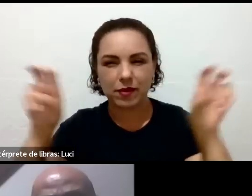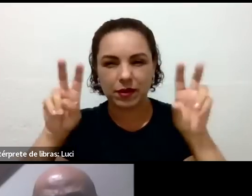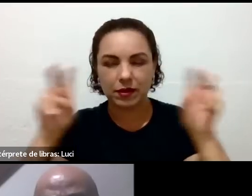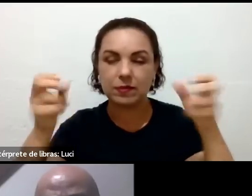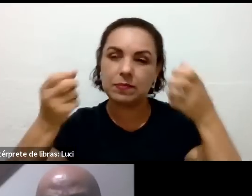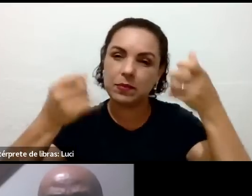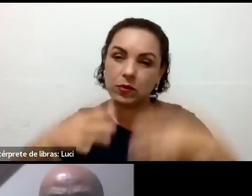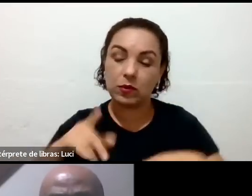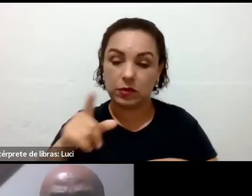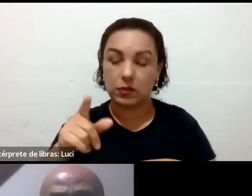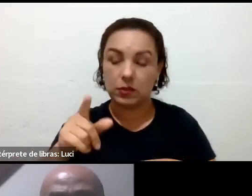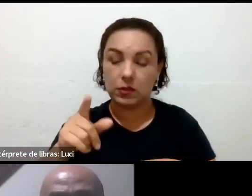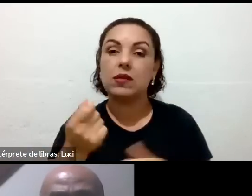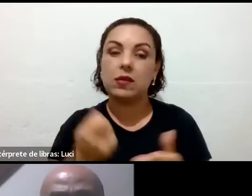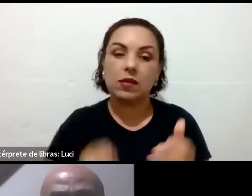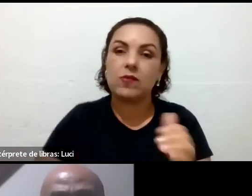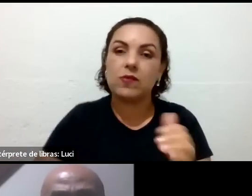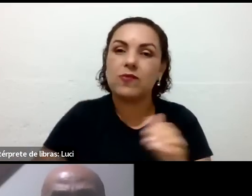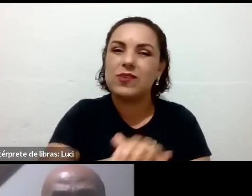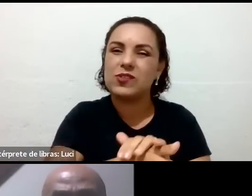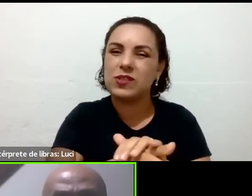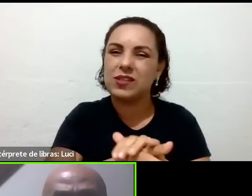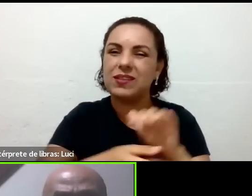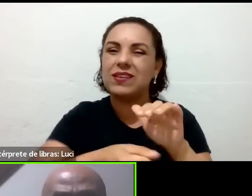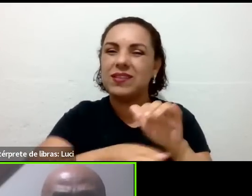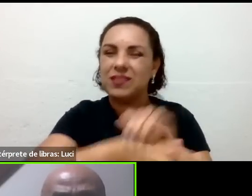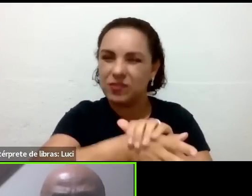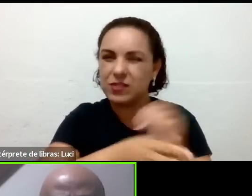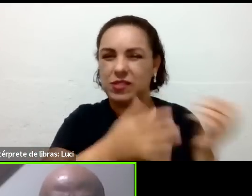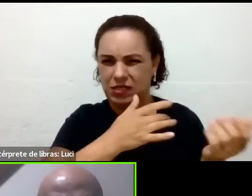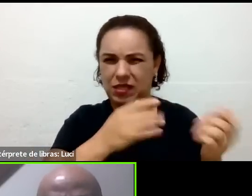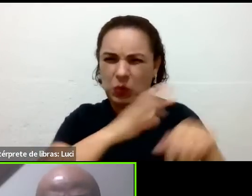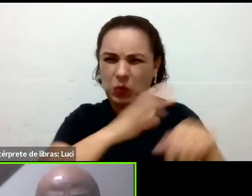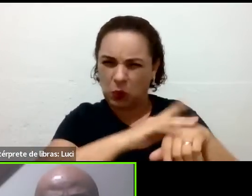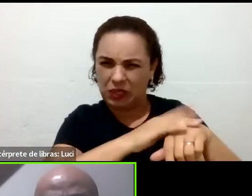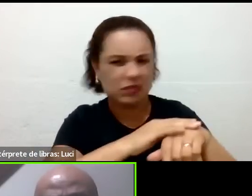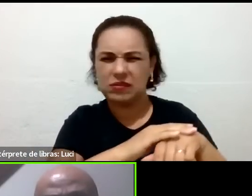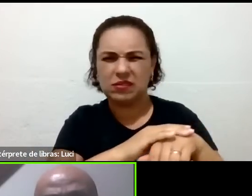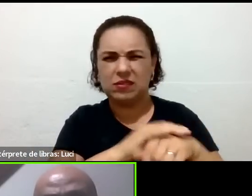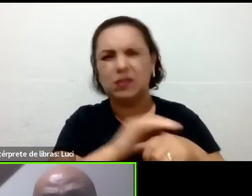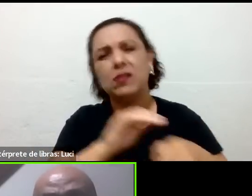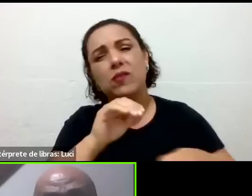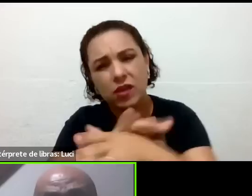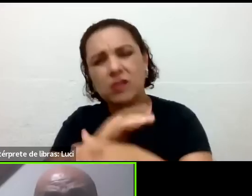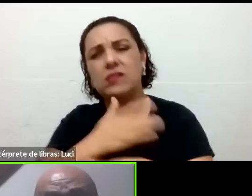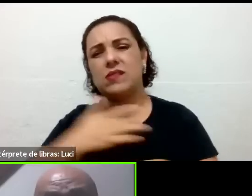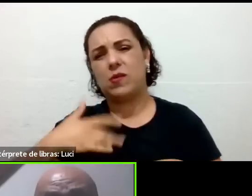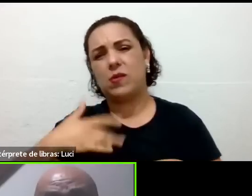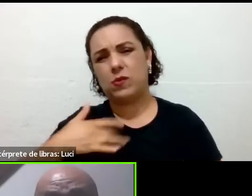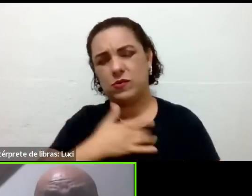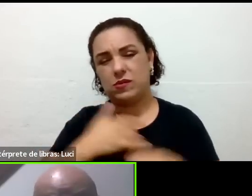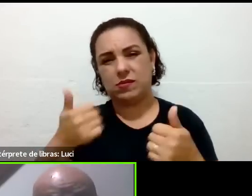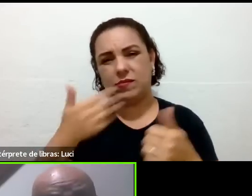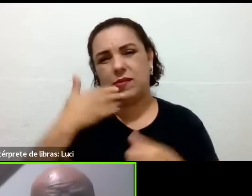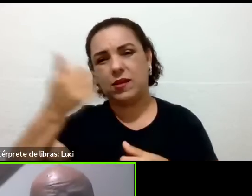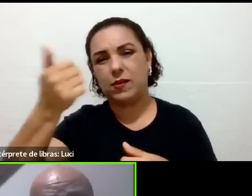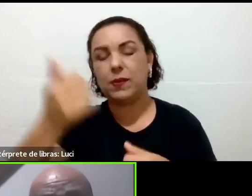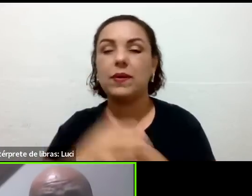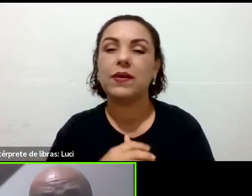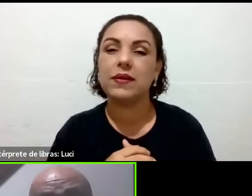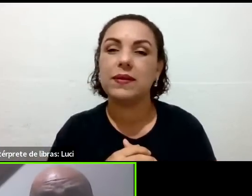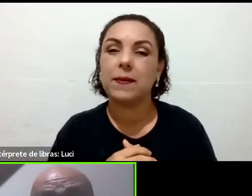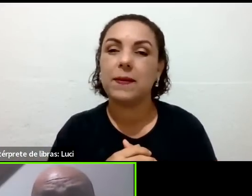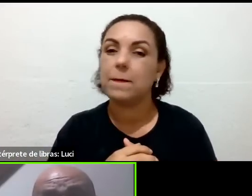Verdade. É uma coisa que chama muita atenção da gente, isso daí. e convidamos